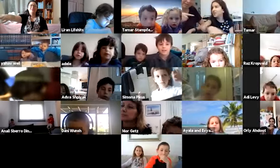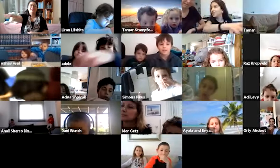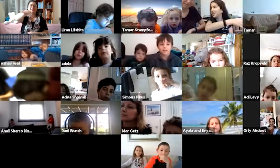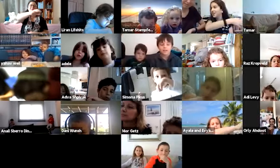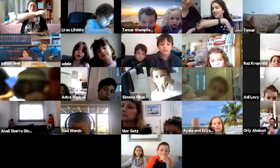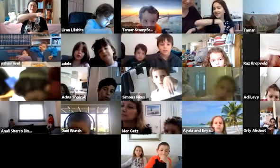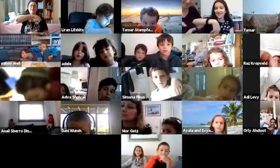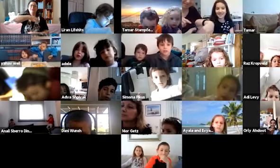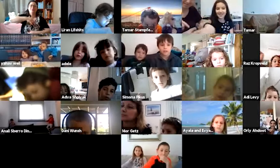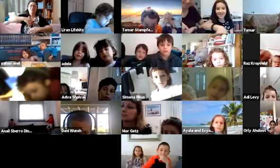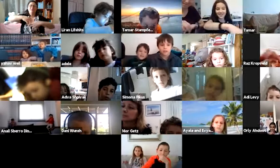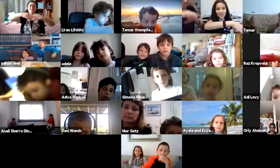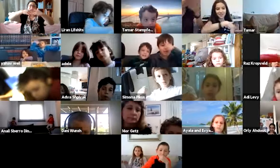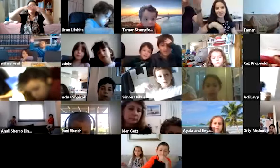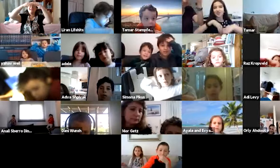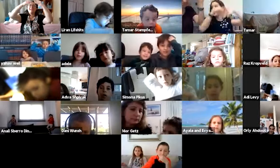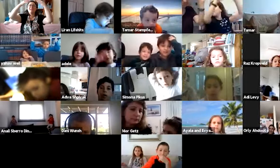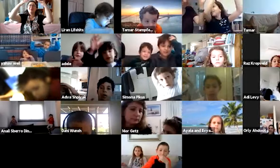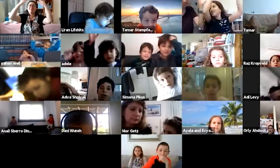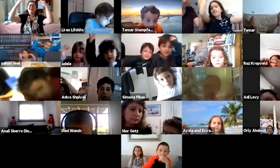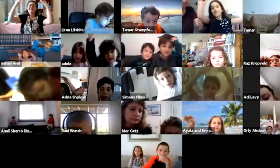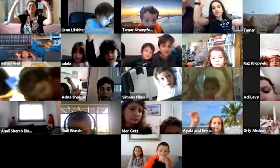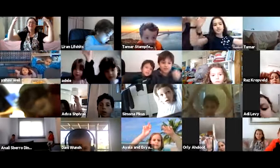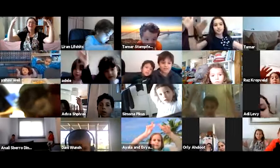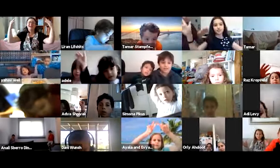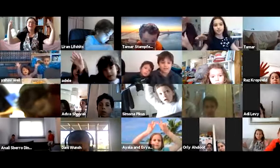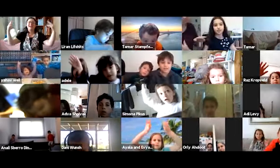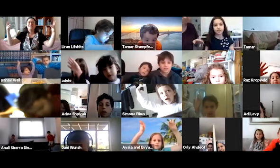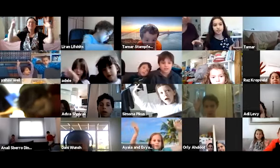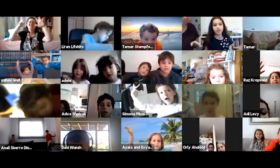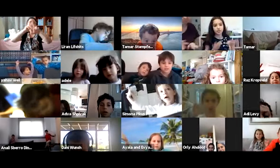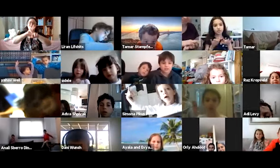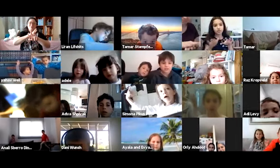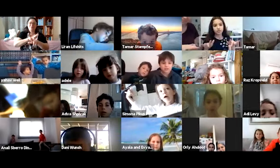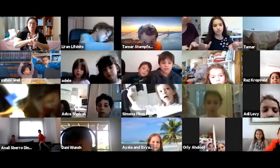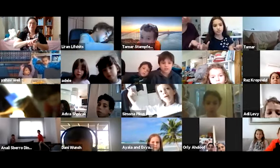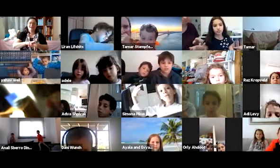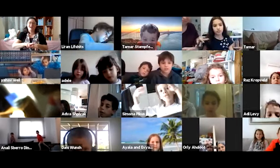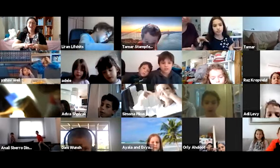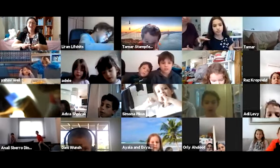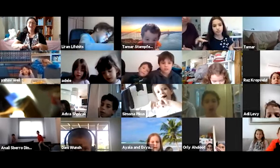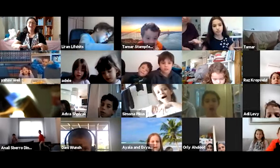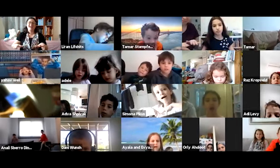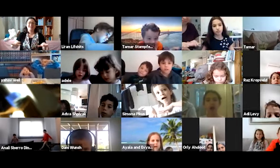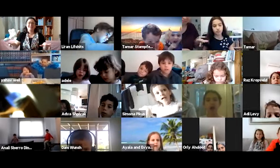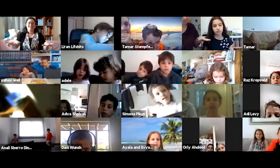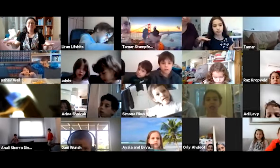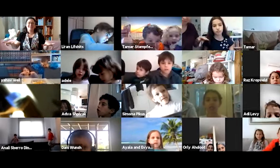אלוהנו שבשמיים ובארץ.